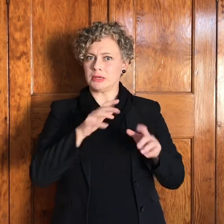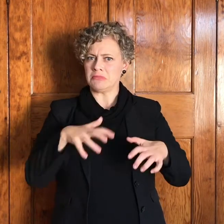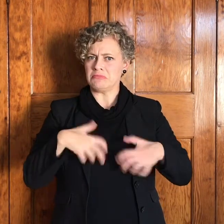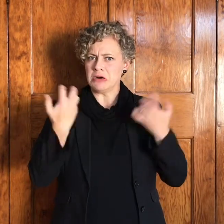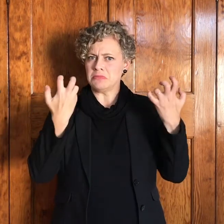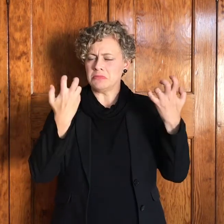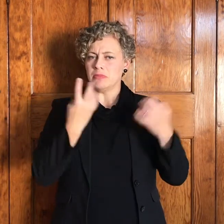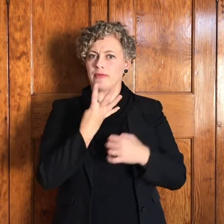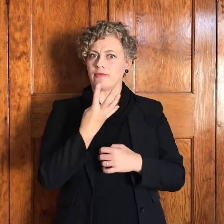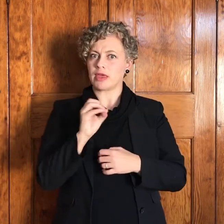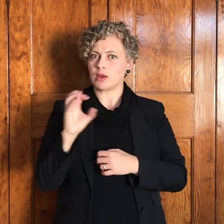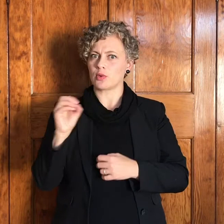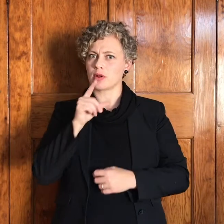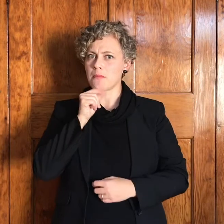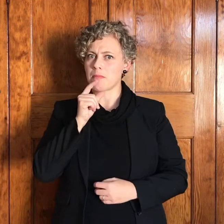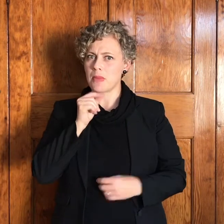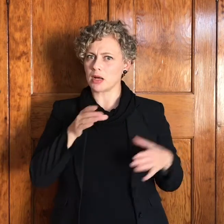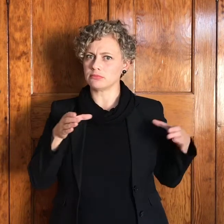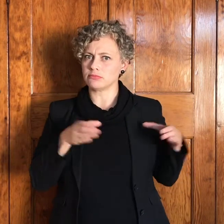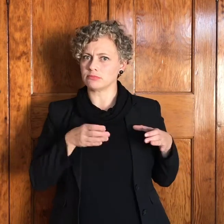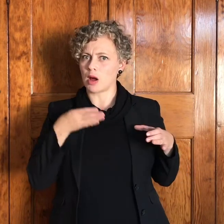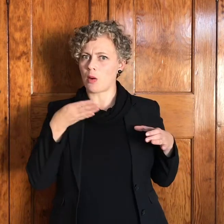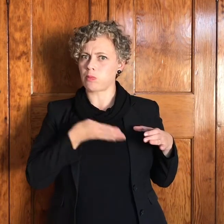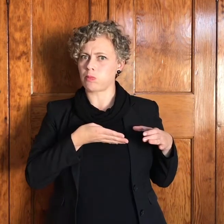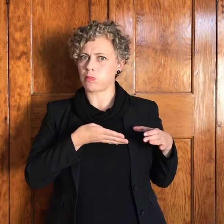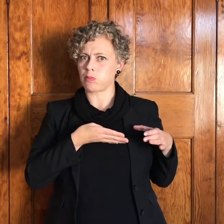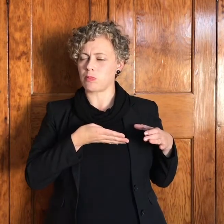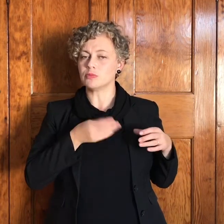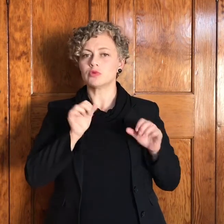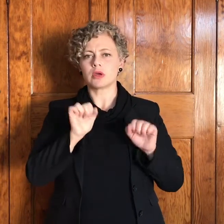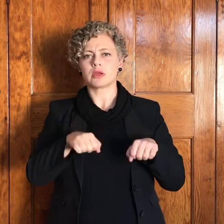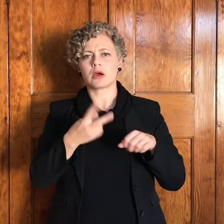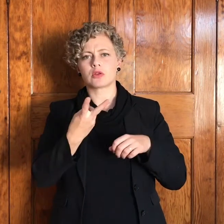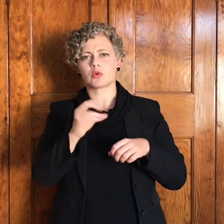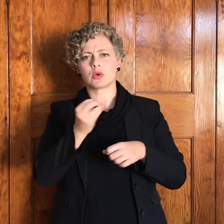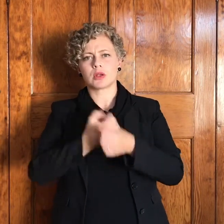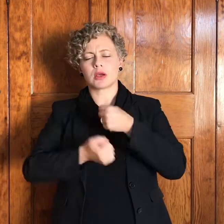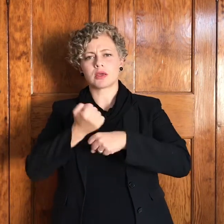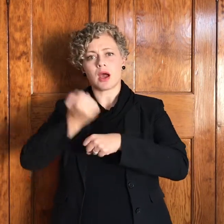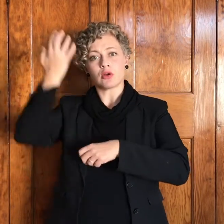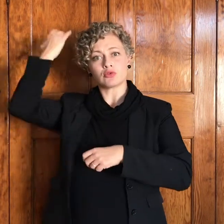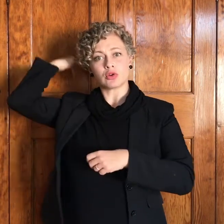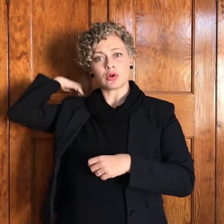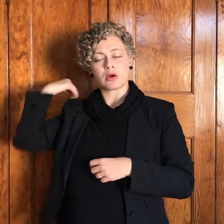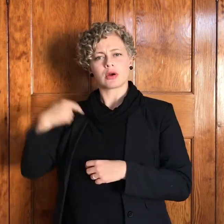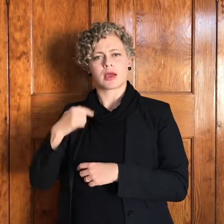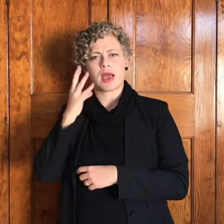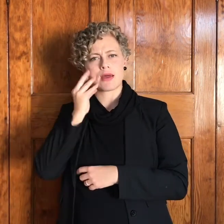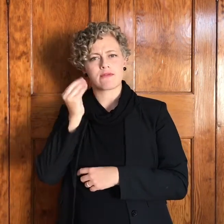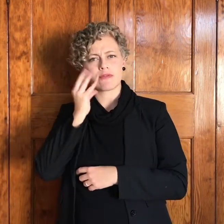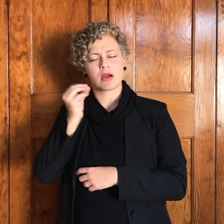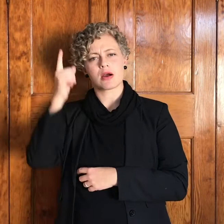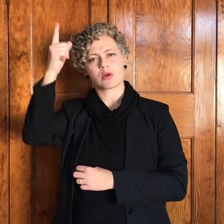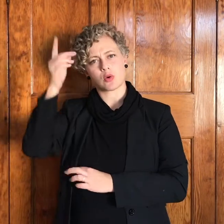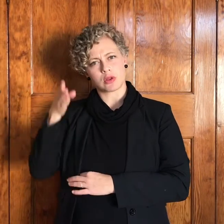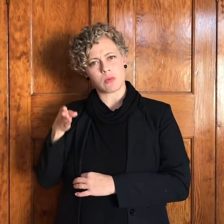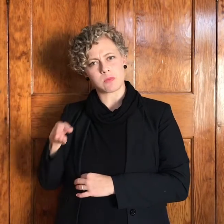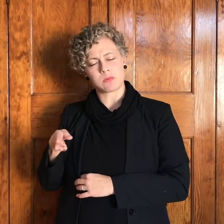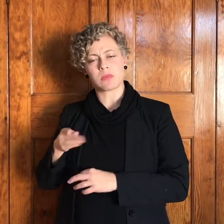ek het wel ervaring van god gehad 20 jaar terug maar intussen is daar by my vervreemding van my familie